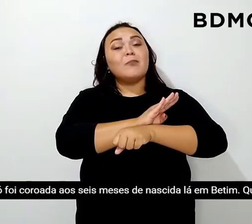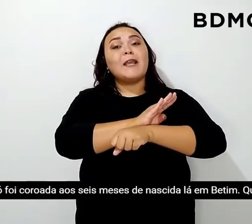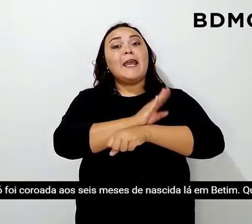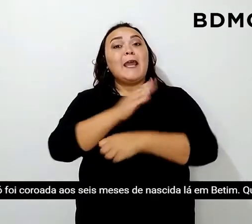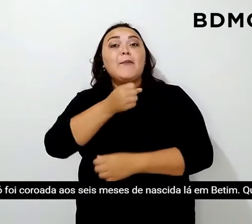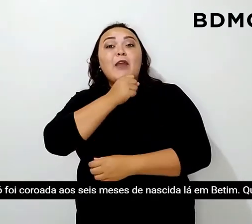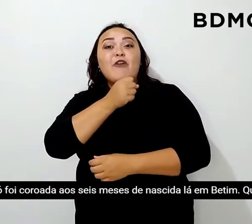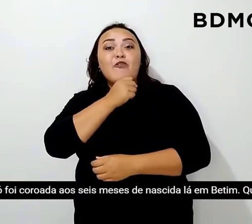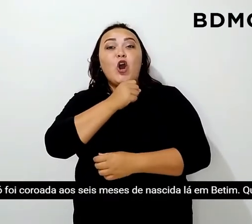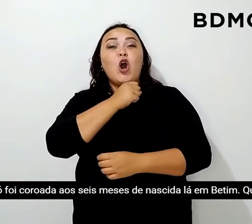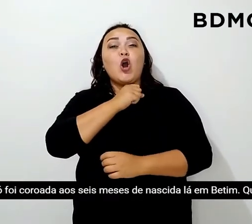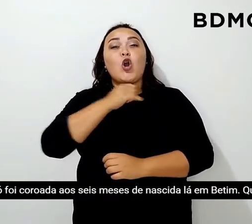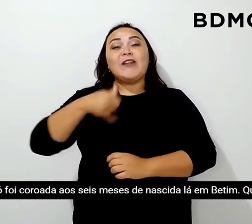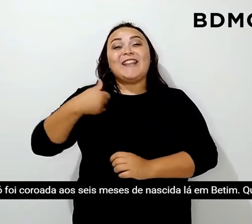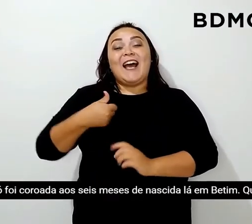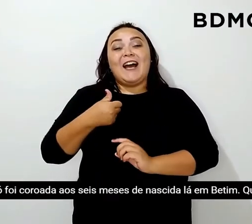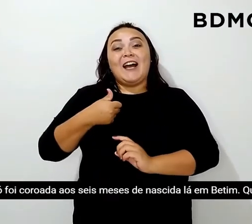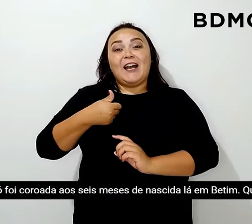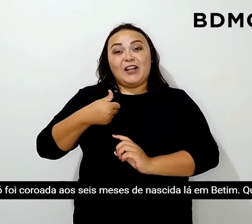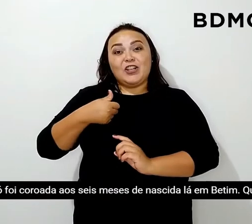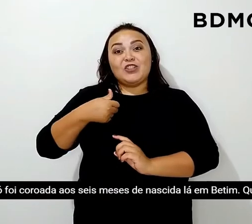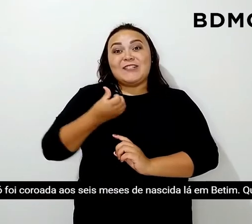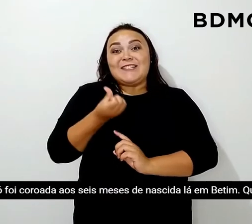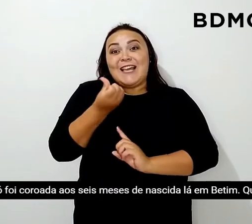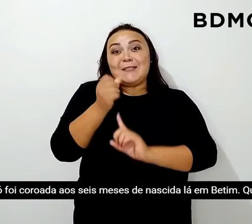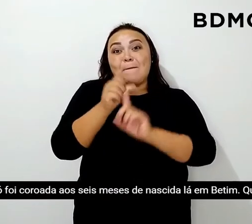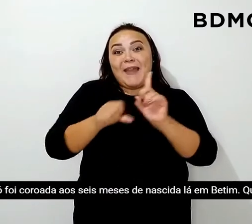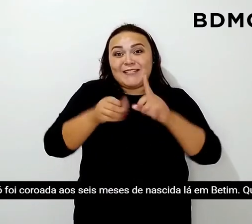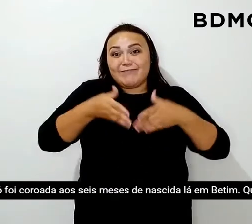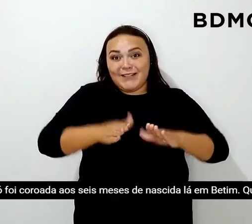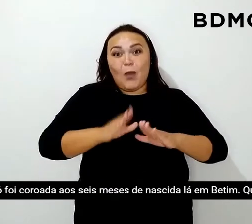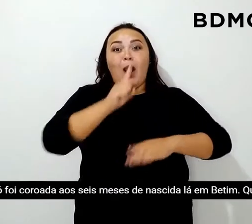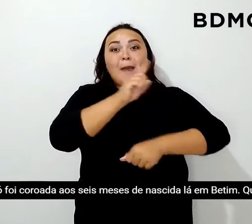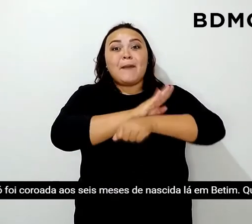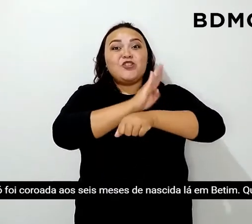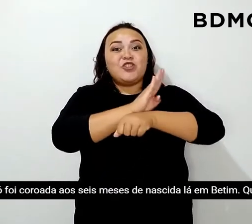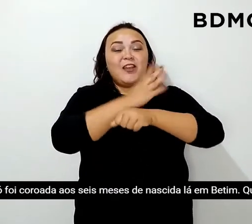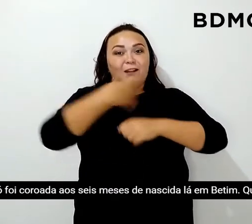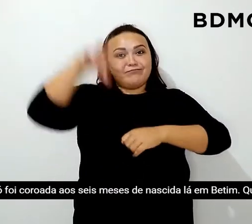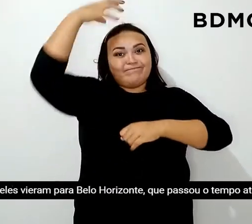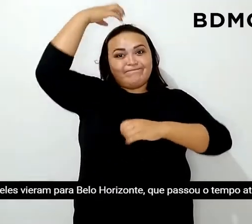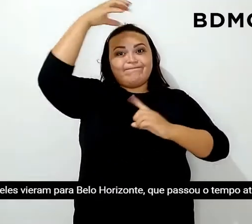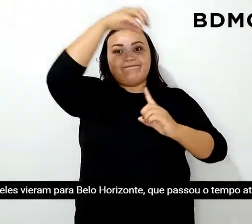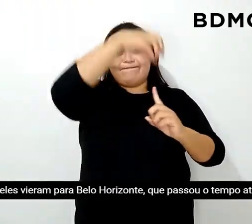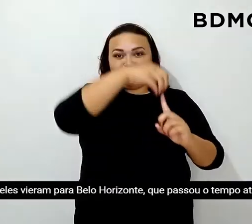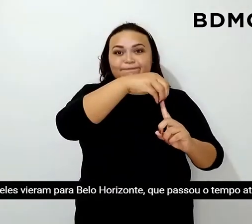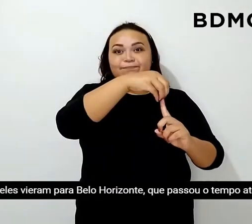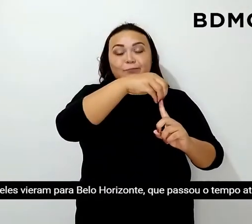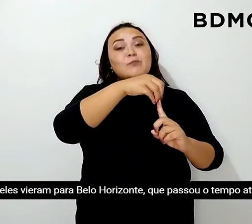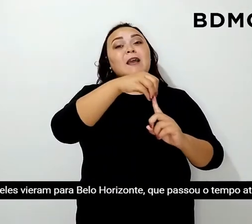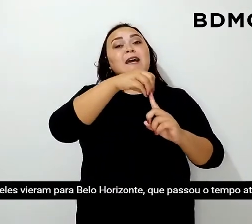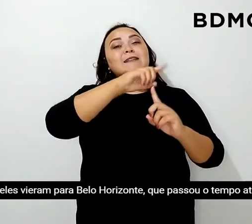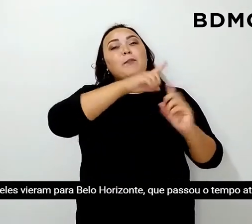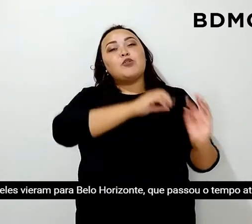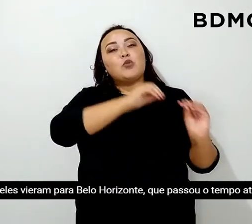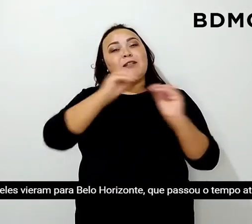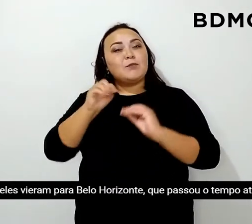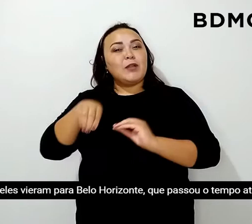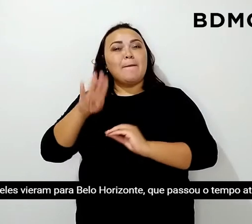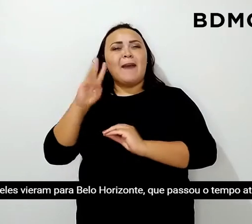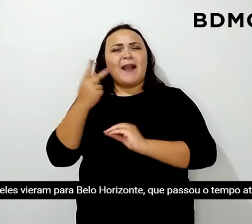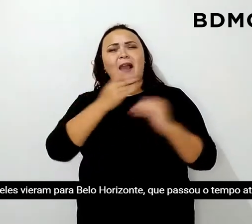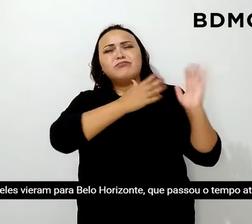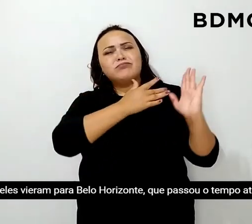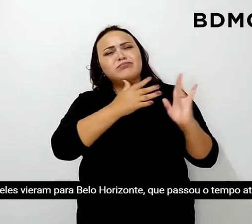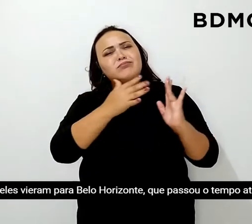a minha avó foi coroada aos seis meses de nascida lá em Betim. Quando eles vieram para Belo Horizonte,